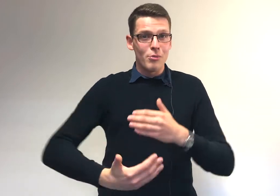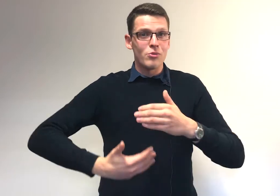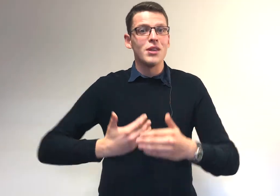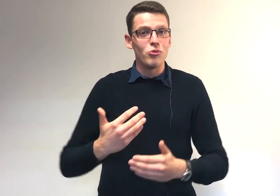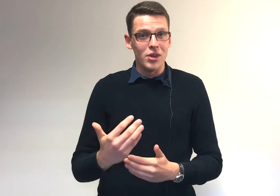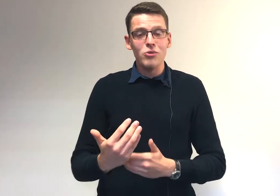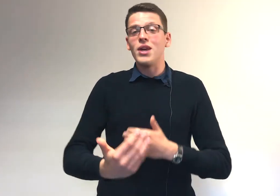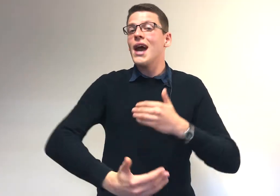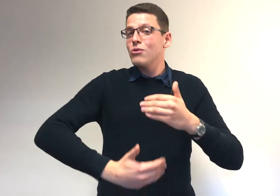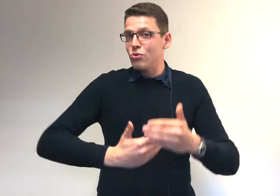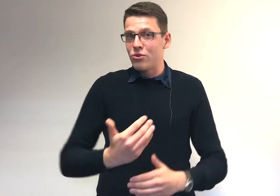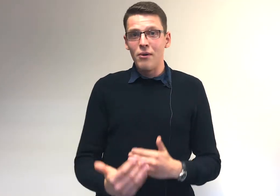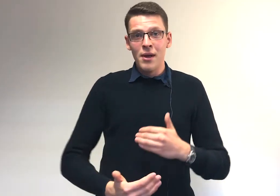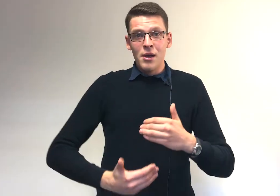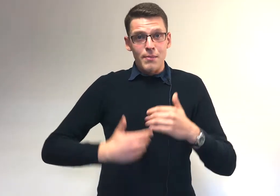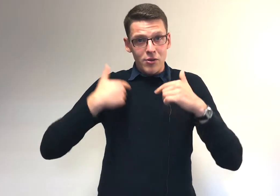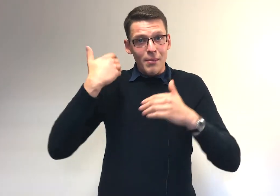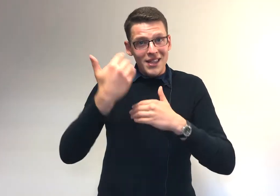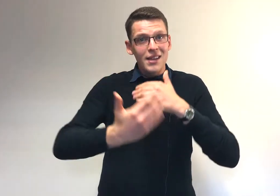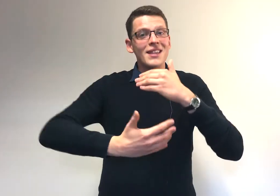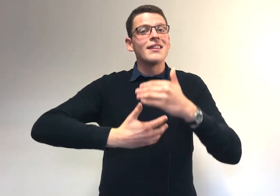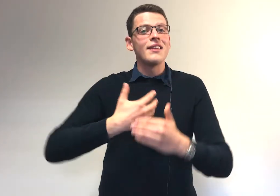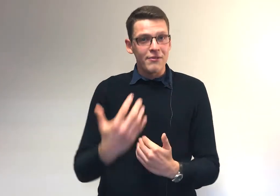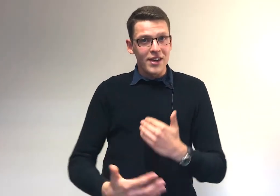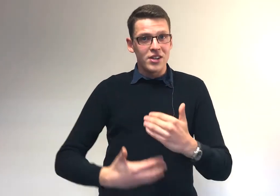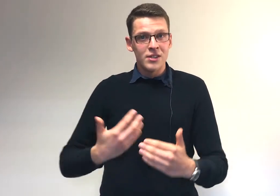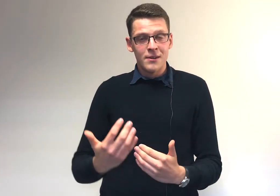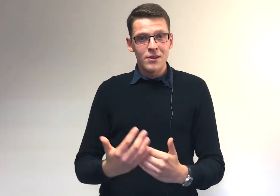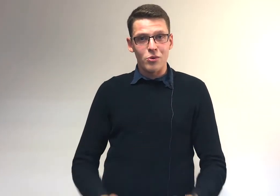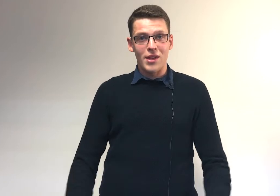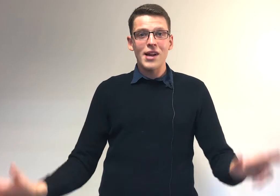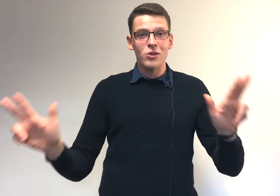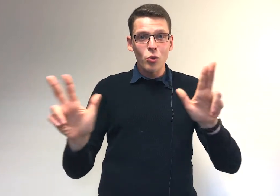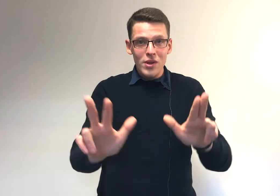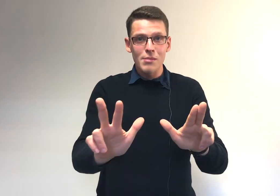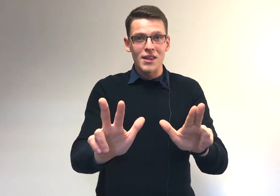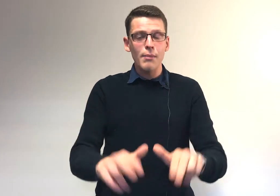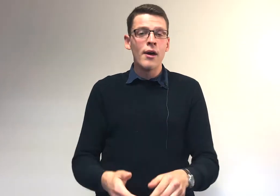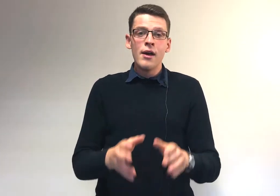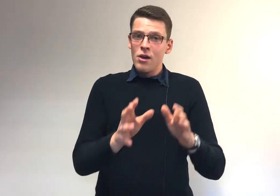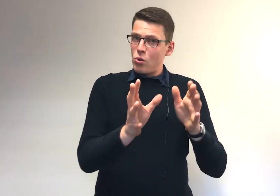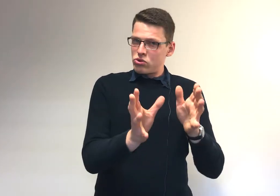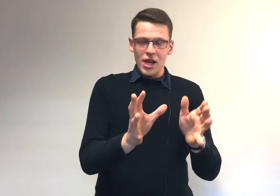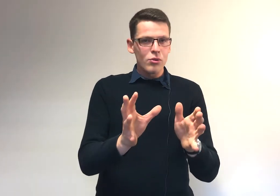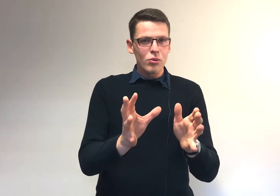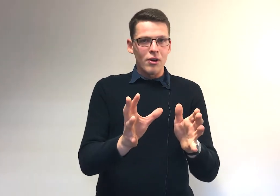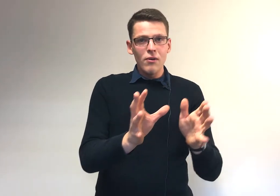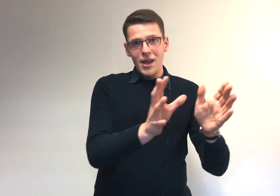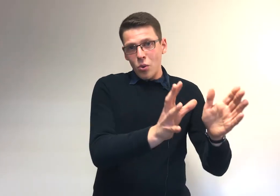besoin d'étudier, tu gagnes du temps, parce que la matière sera très fraîche. Donc ça, c'est la troisième étape. On gère son temps et on